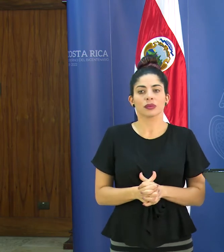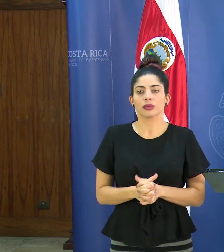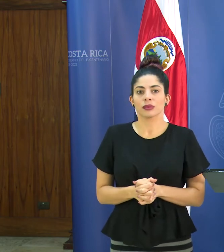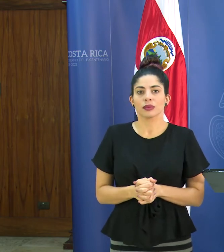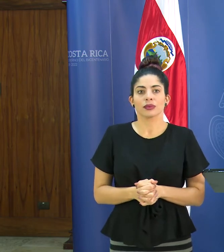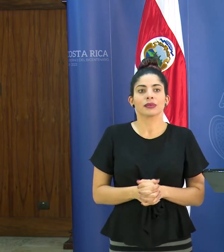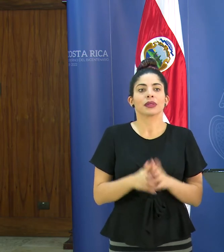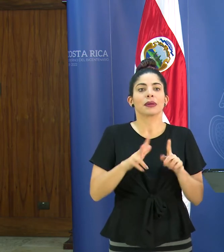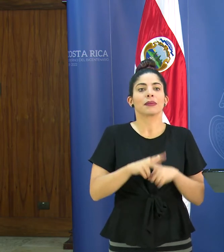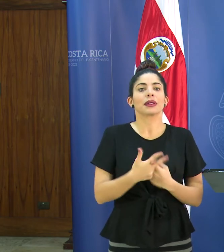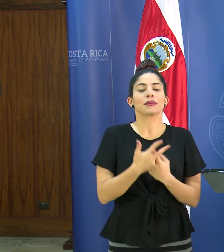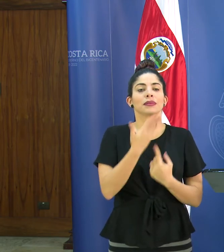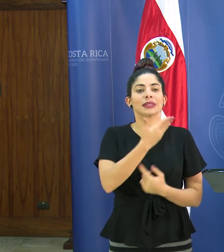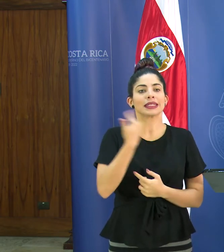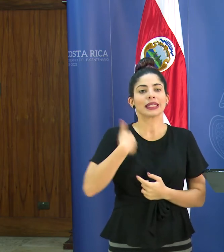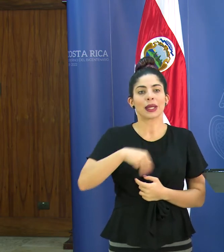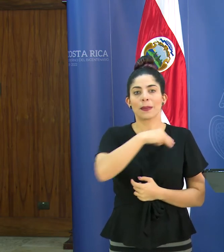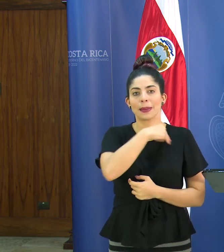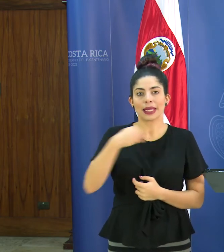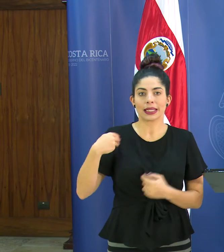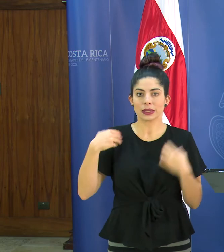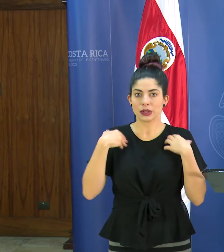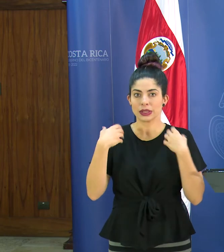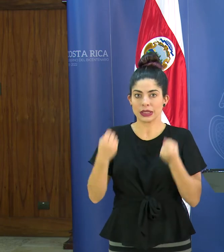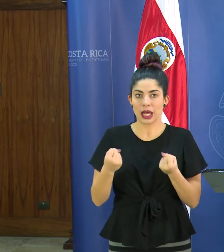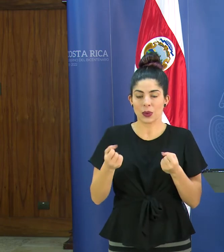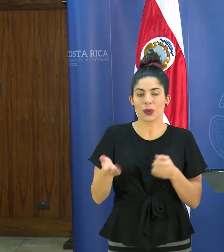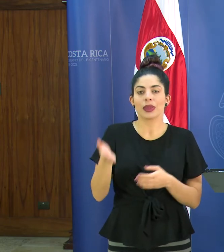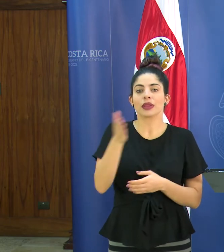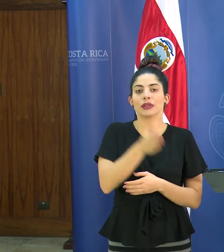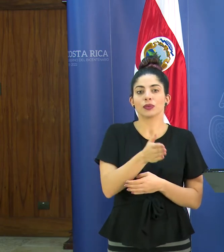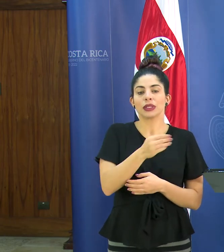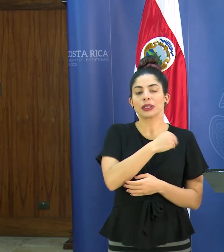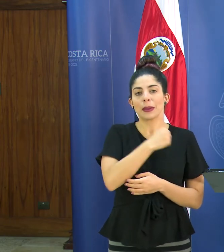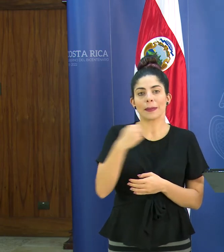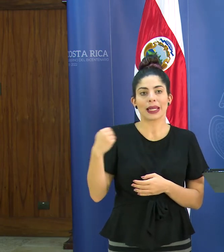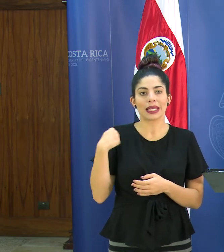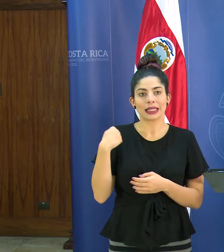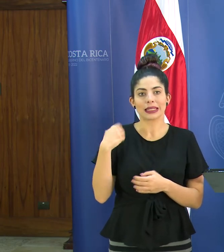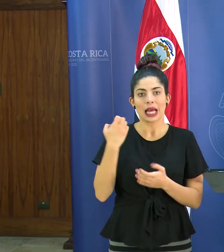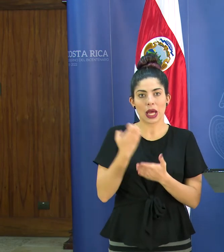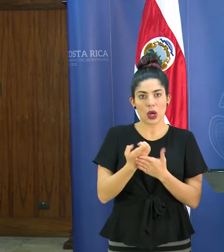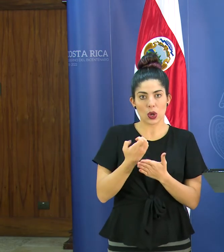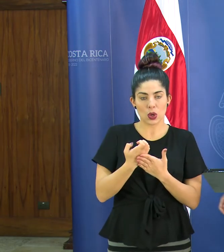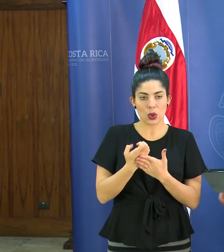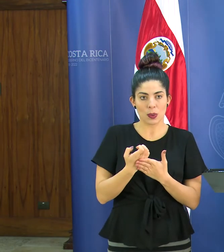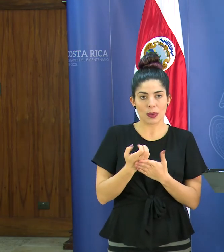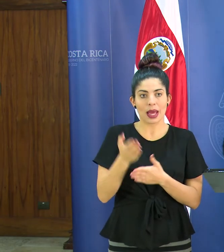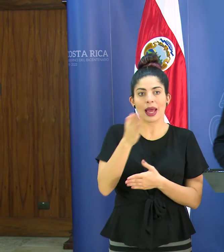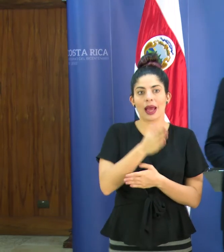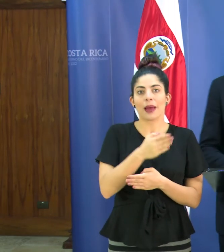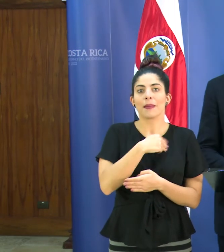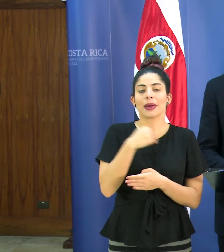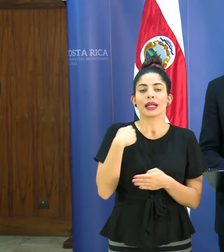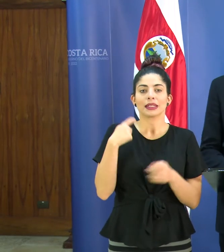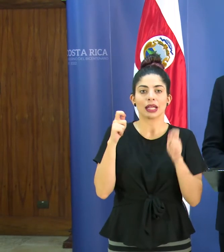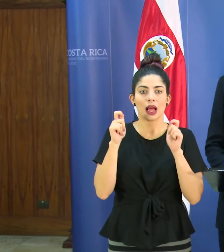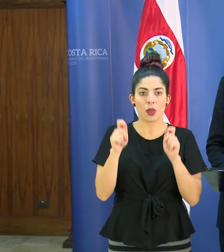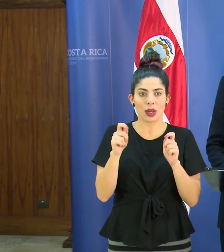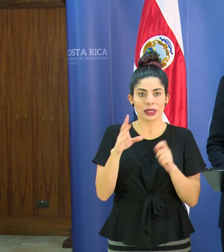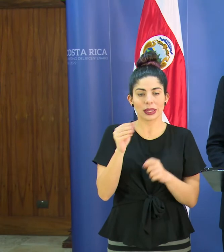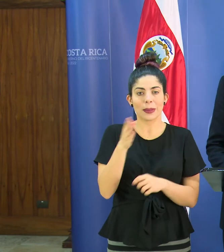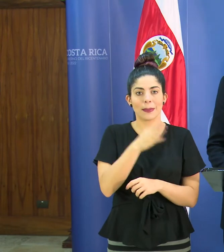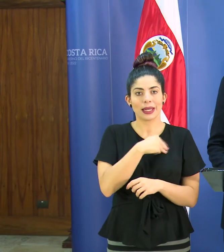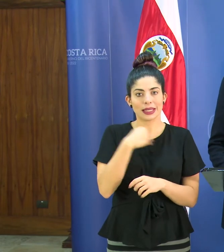si gusta iniciamos con señor ministro de salud de seguido la señora ministra de economía ministra de educación y la